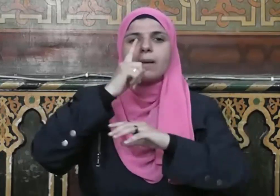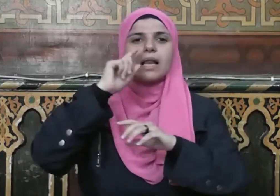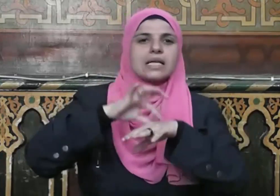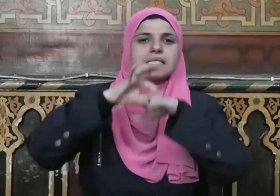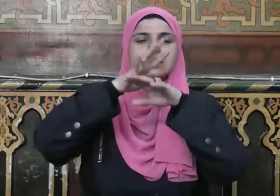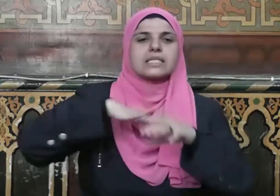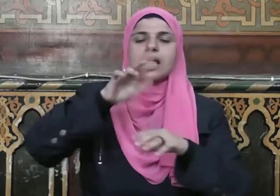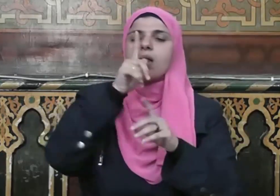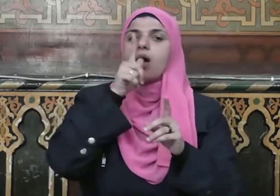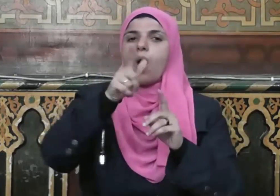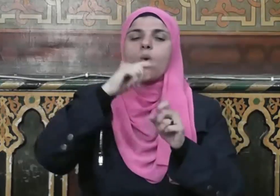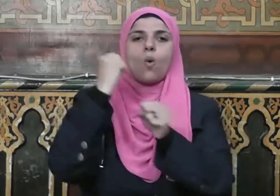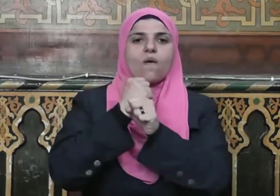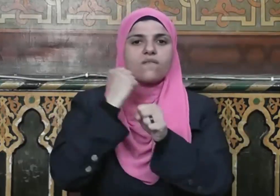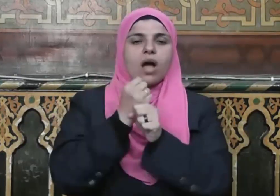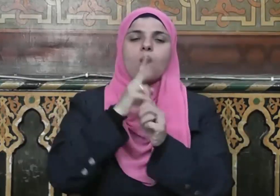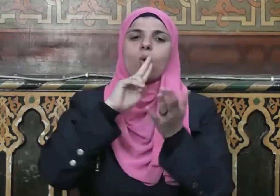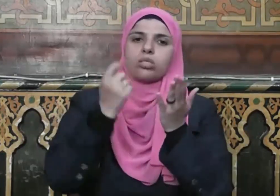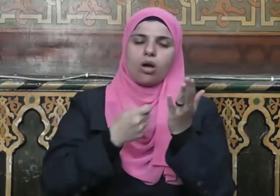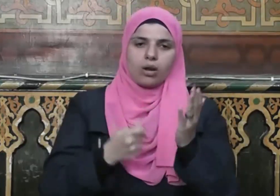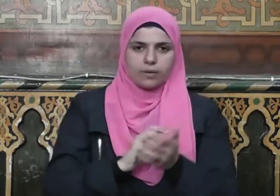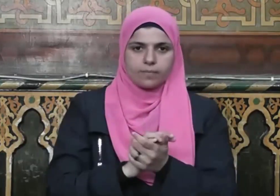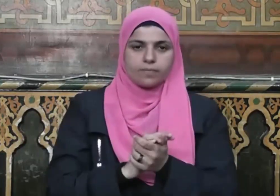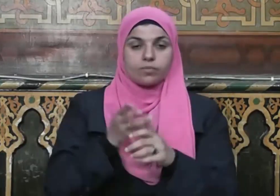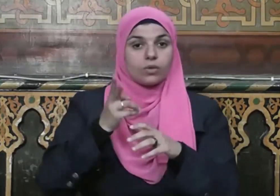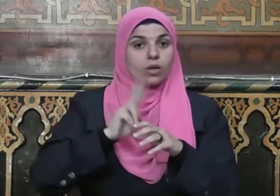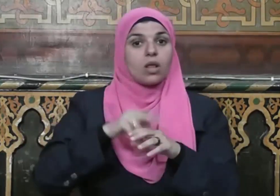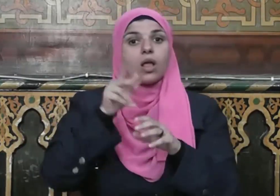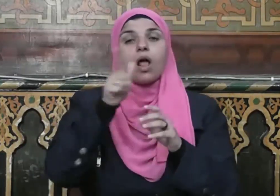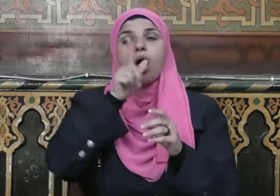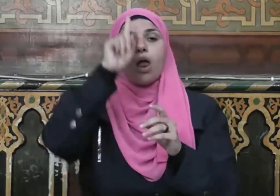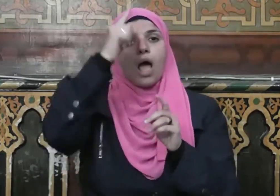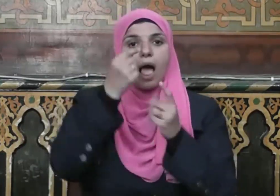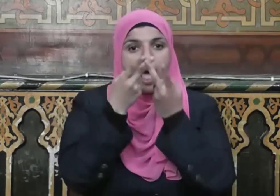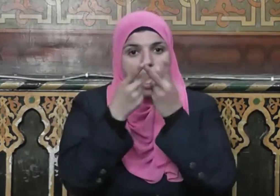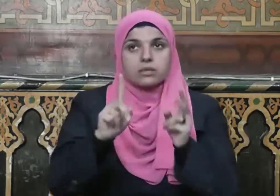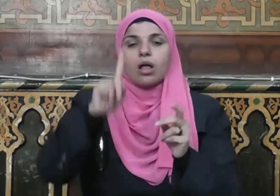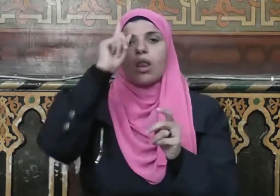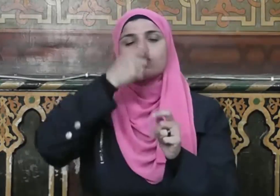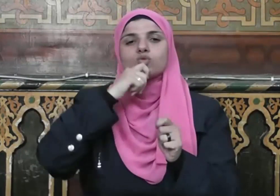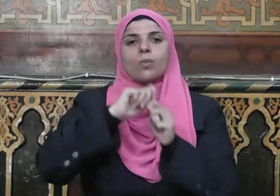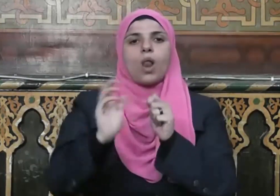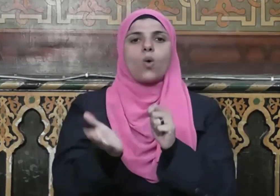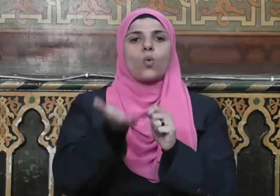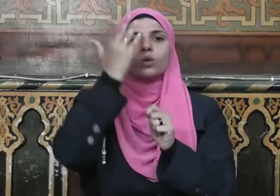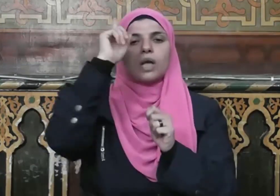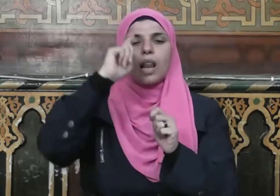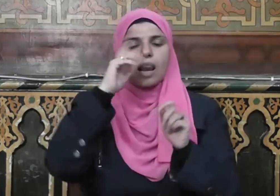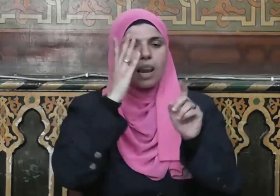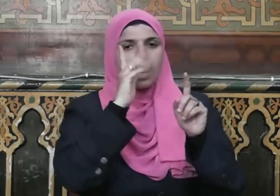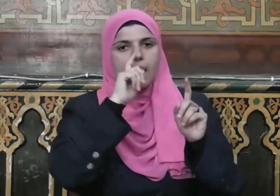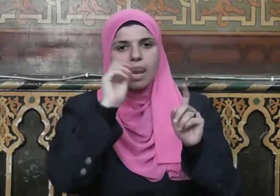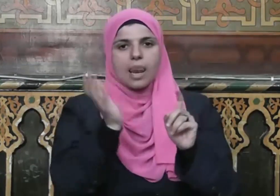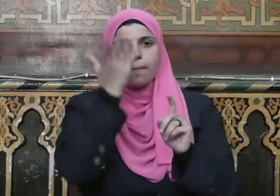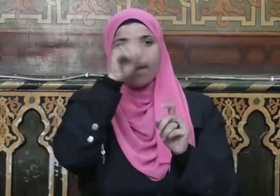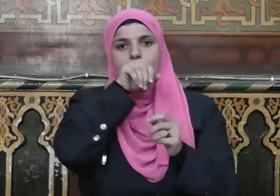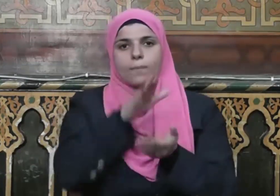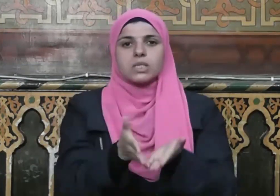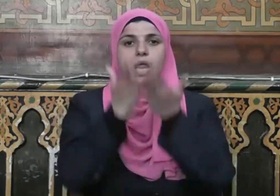الإنسانية بقوله وفعله وتقريره وعندما أذن الله عز وجل لنبيه صلى الله